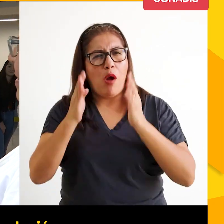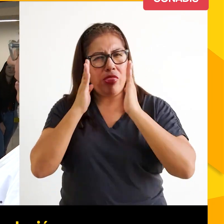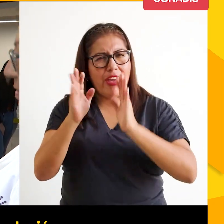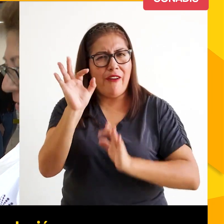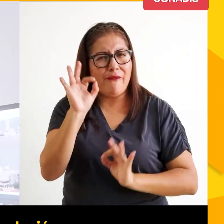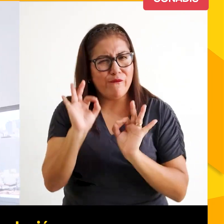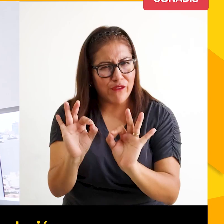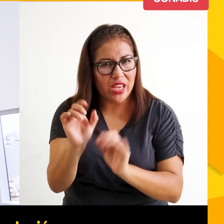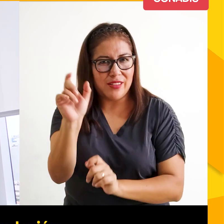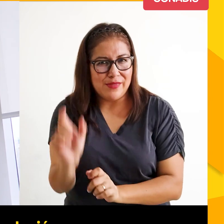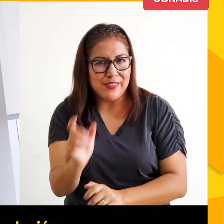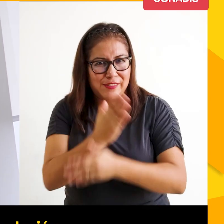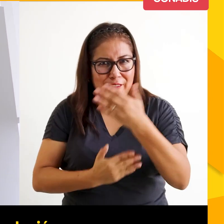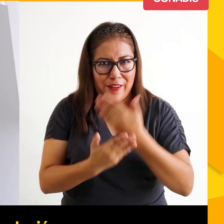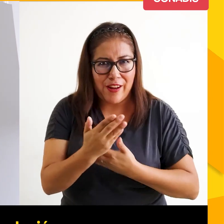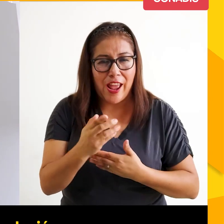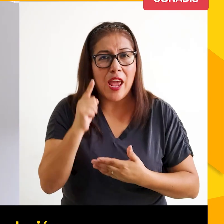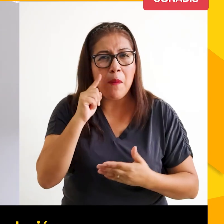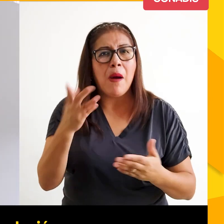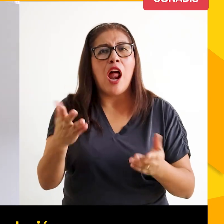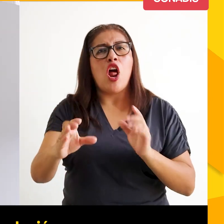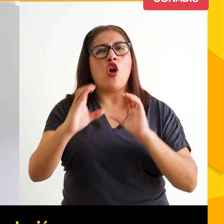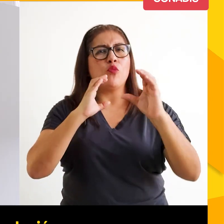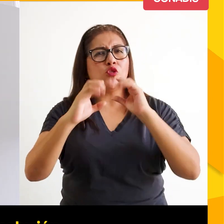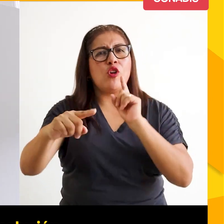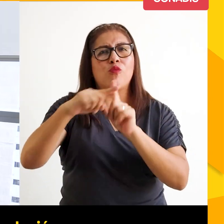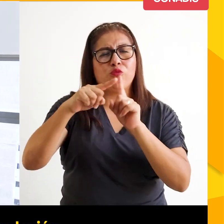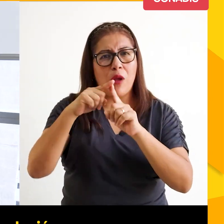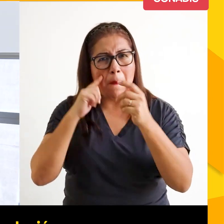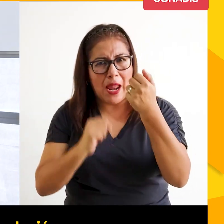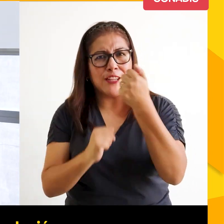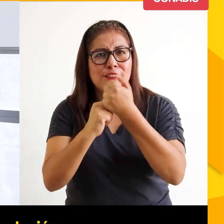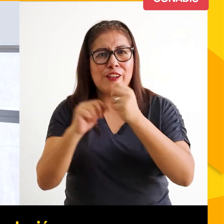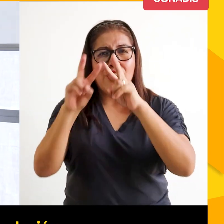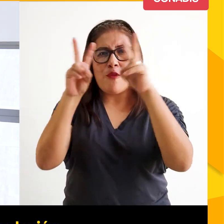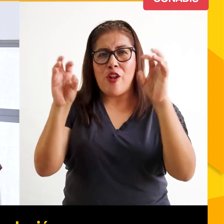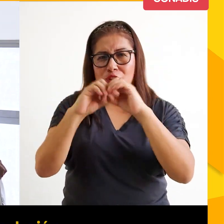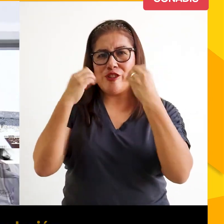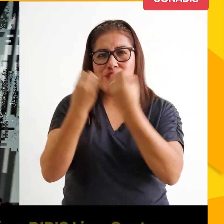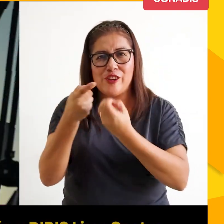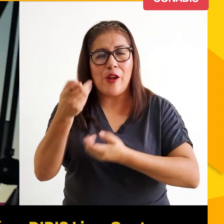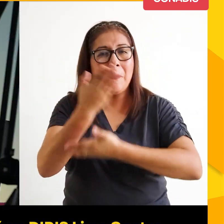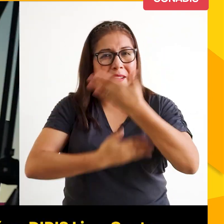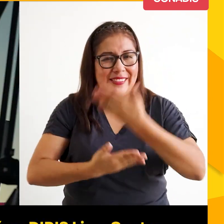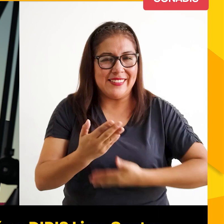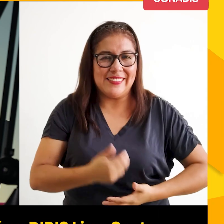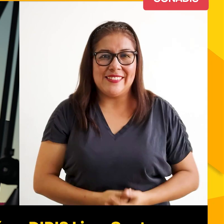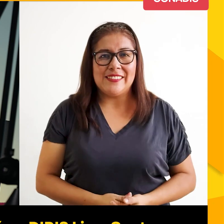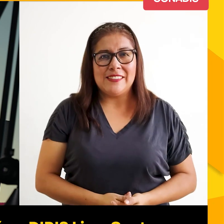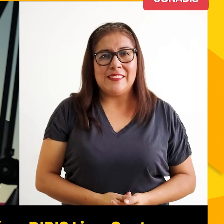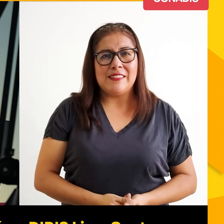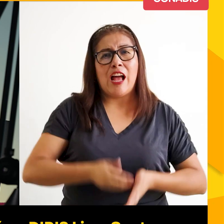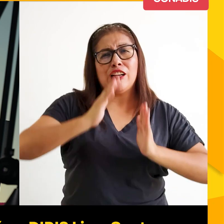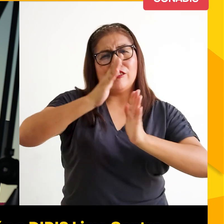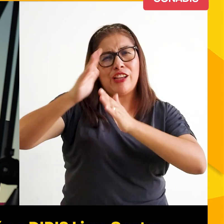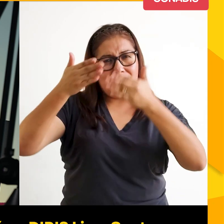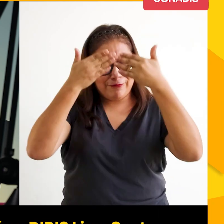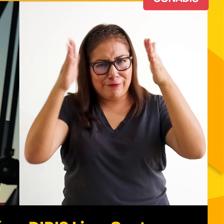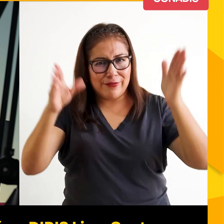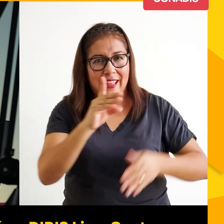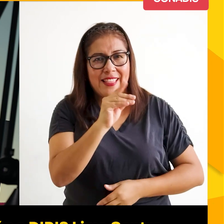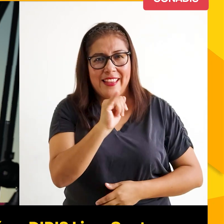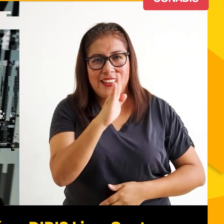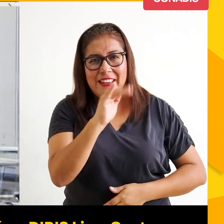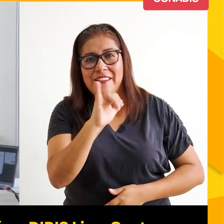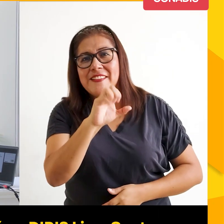y comunicación asertiva en aras de fortalecer a esta organización en materia de discapacidad. Charla de Sensibilización Adiris